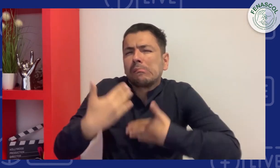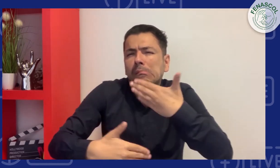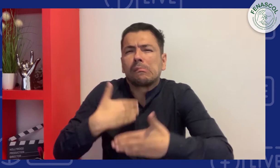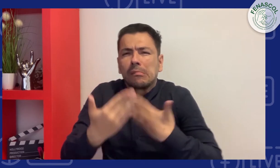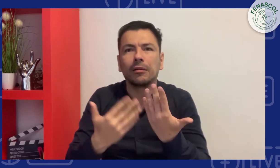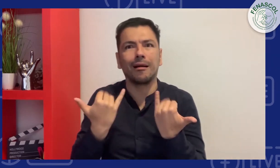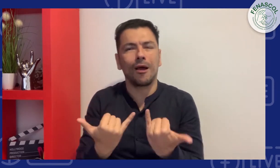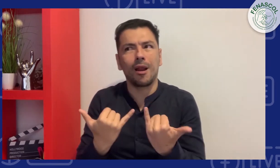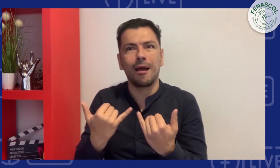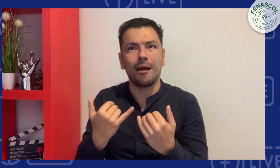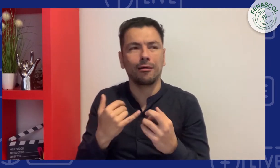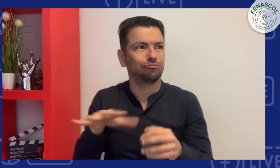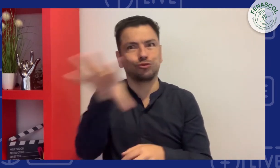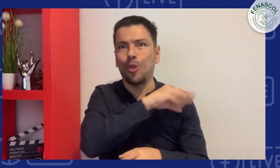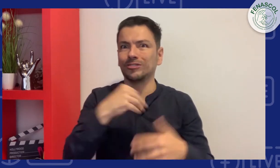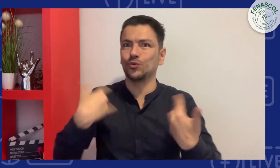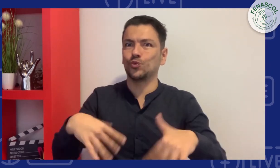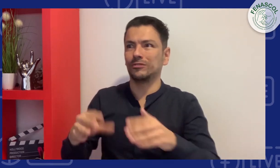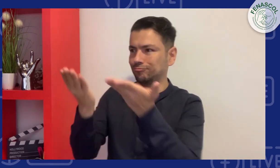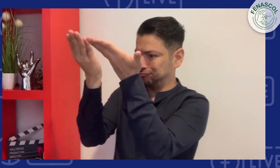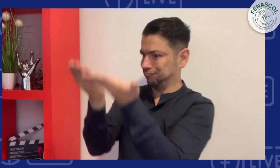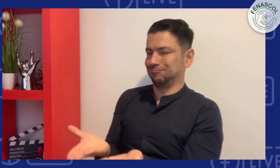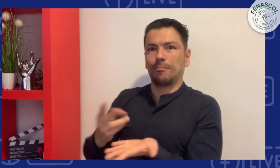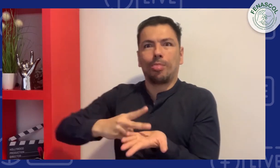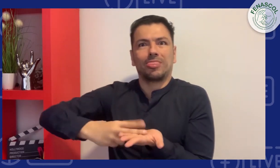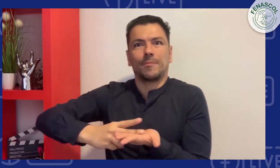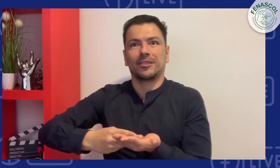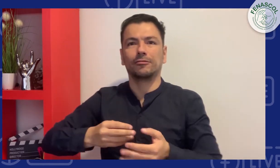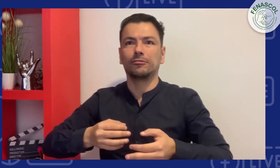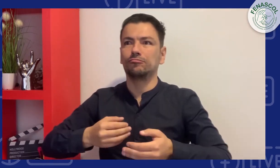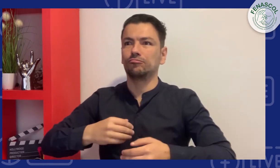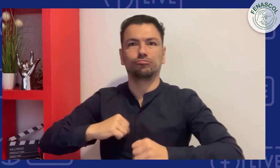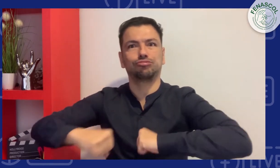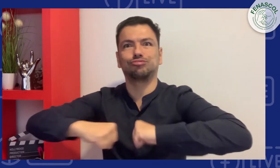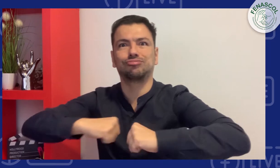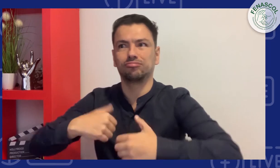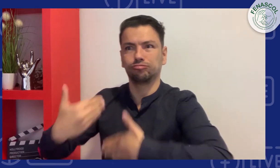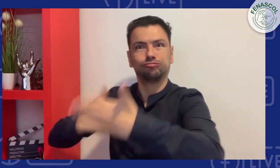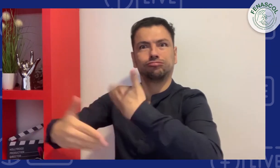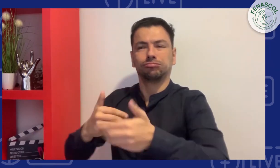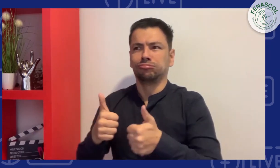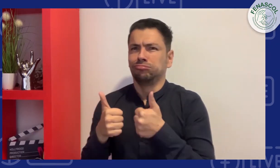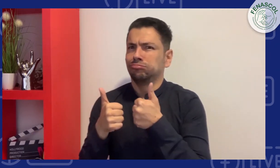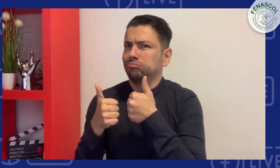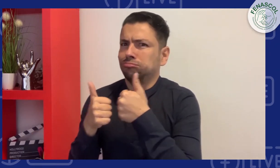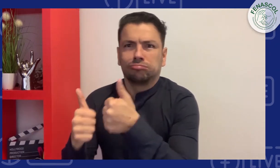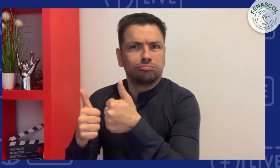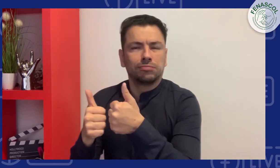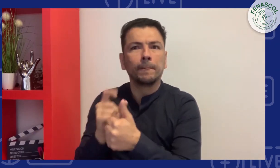La figura del intérprete oyente ha cobrado relevancia en diferentes espacios y